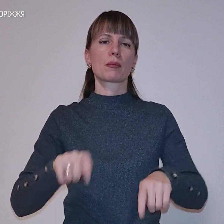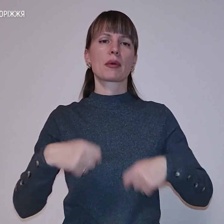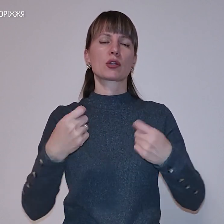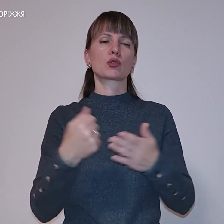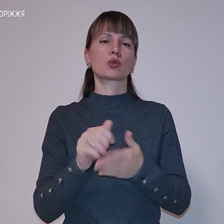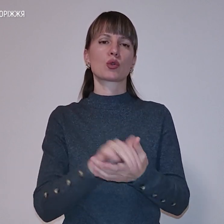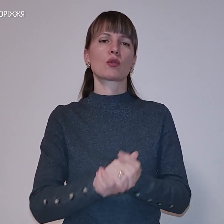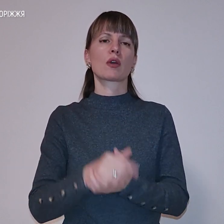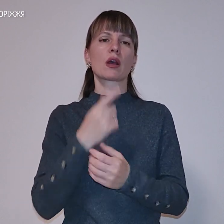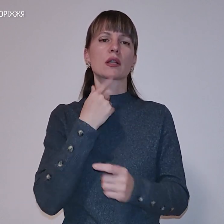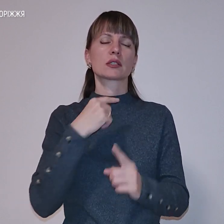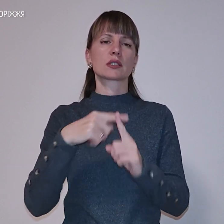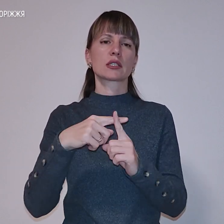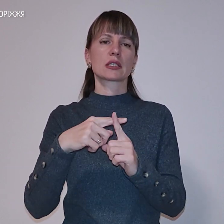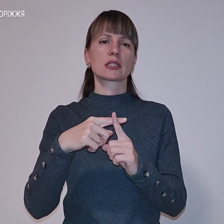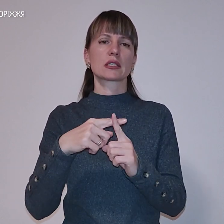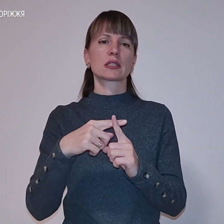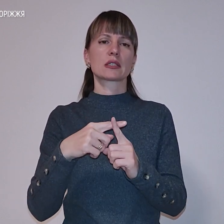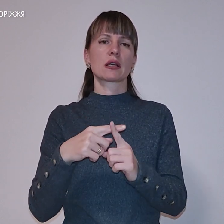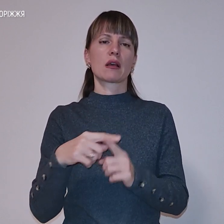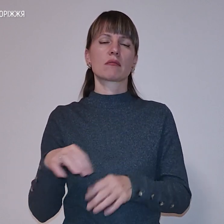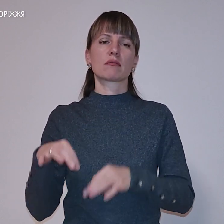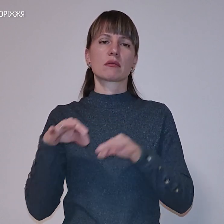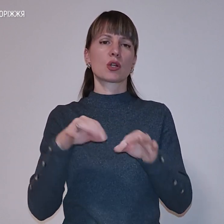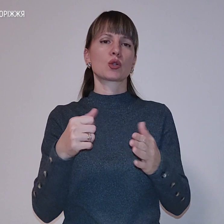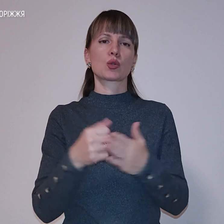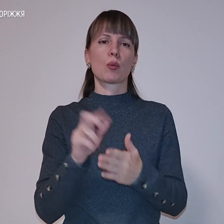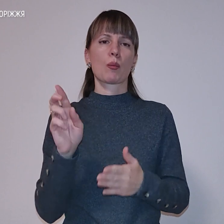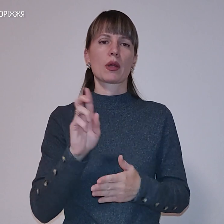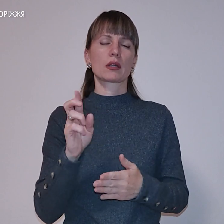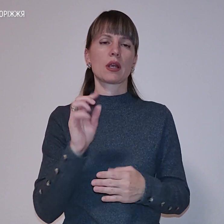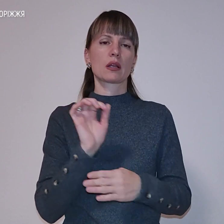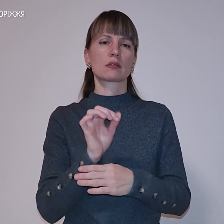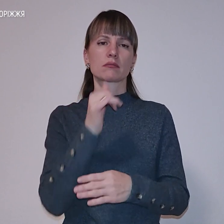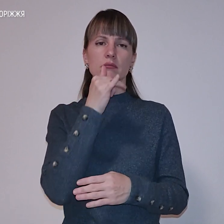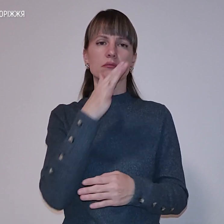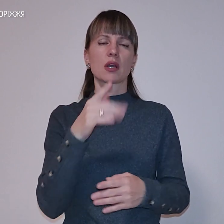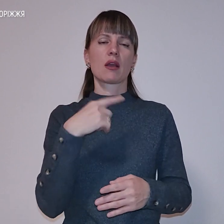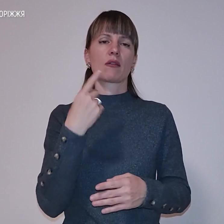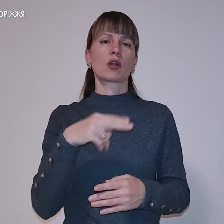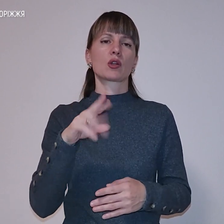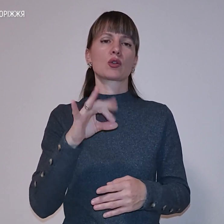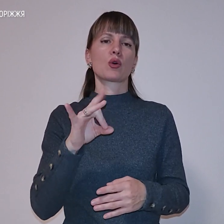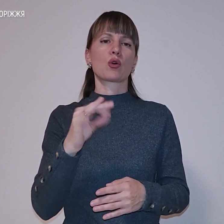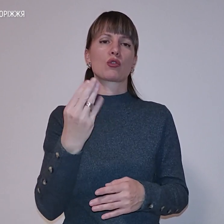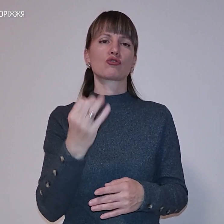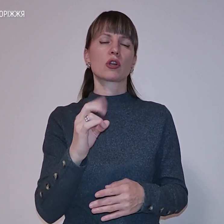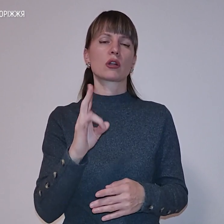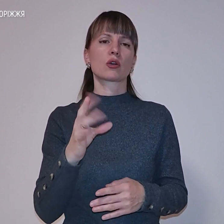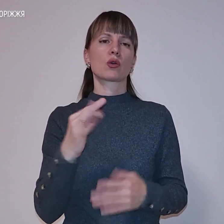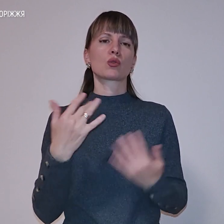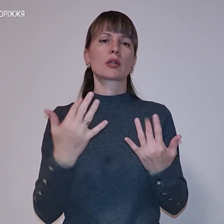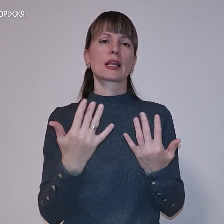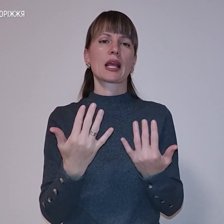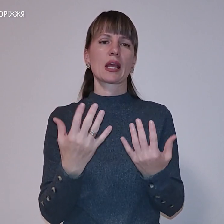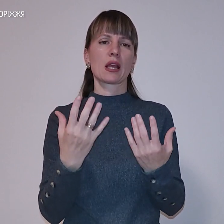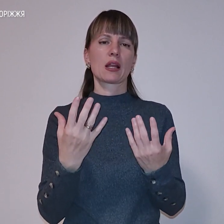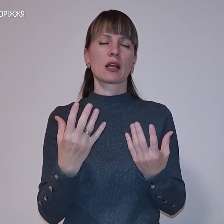товариства Червоного Христа, не доїжджають до Бердянська, каже Ірина Торошенко. Вже декілька облів не можуть